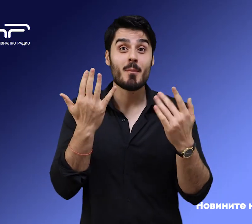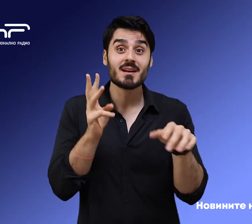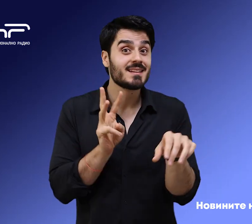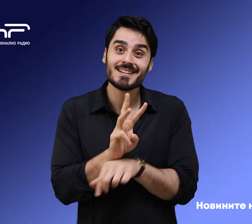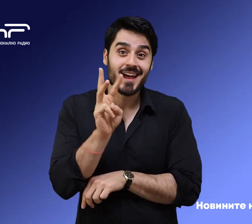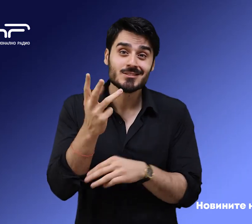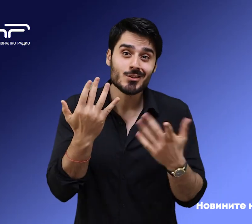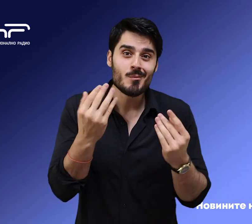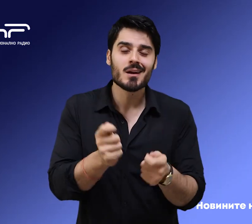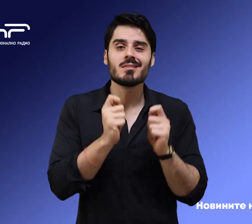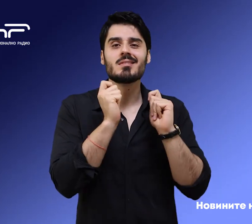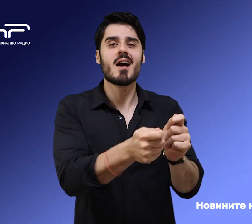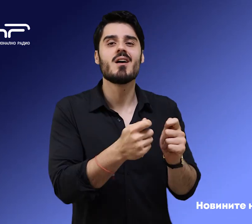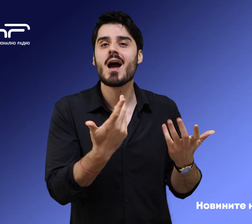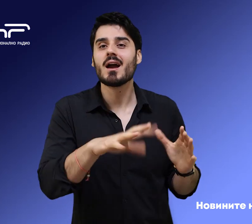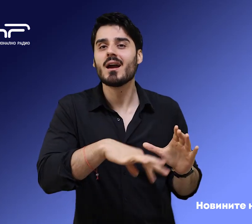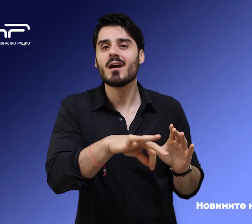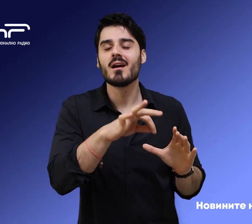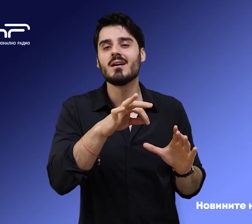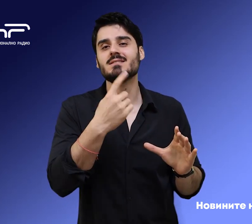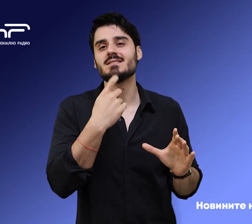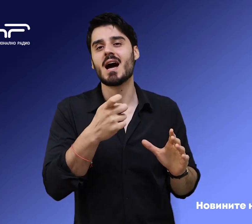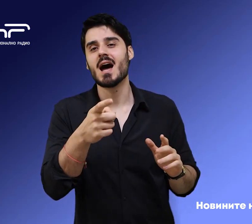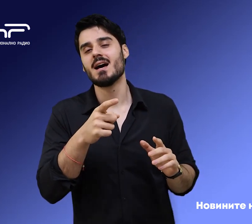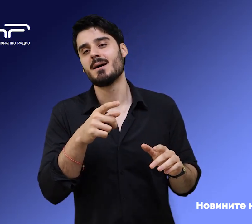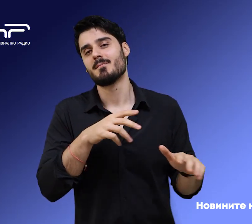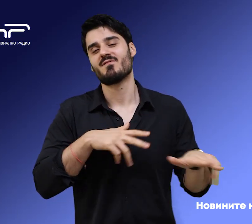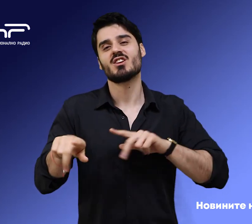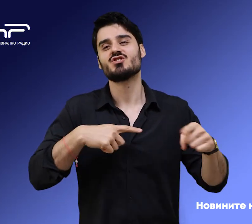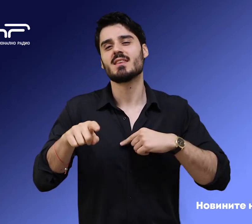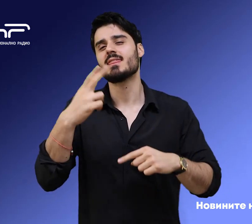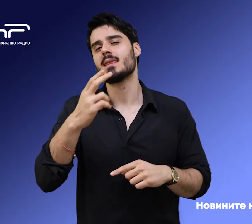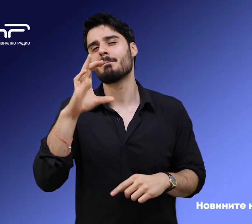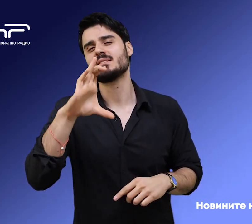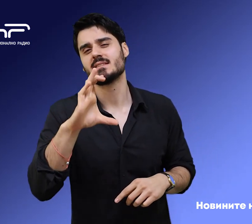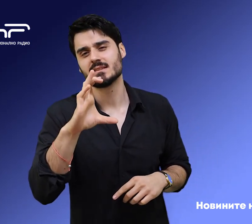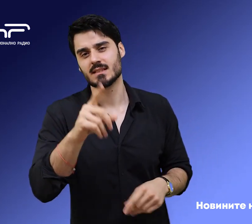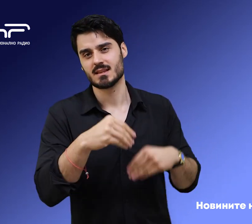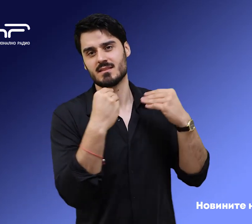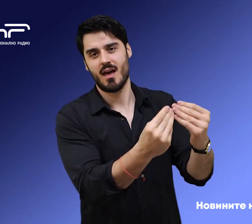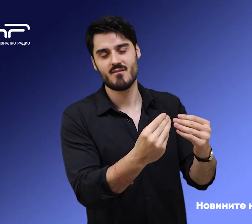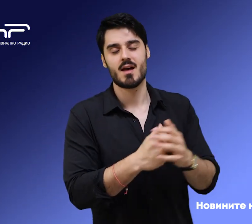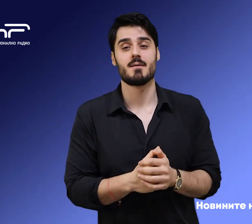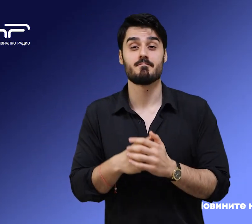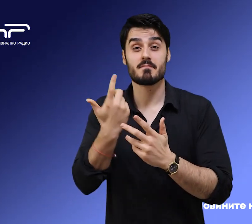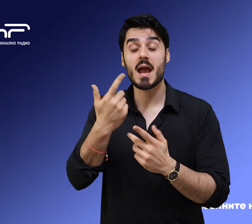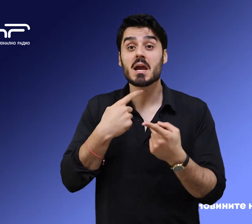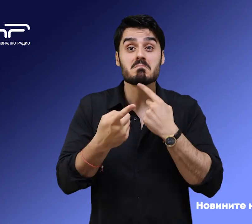фатален 13-ти номер, този път беше изтеглен за движението за права и свободи. Какви коментари бяха направени след